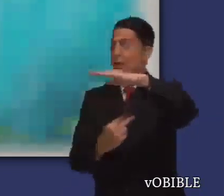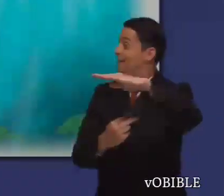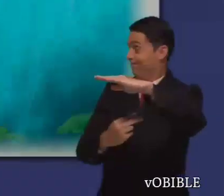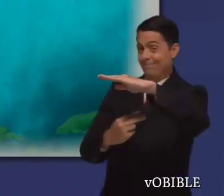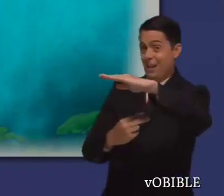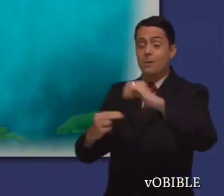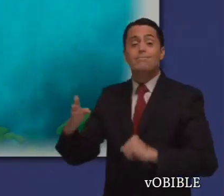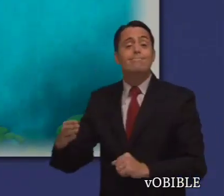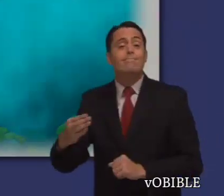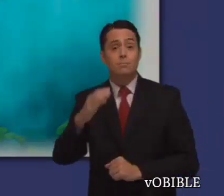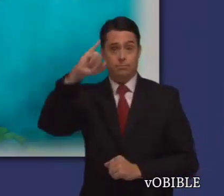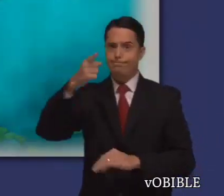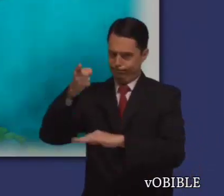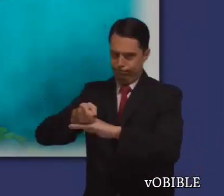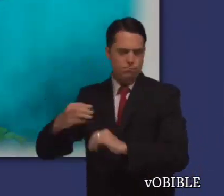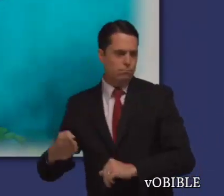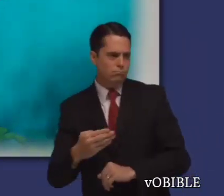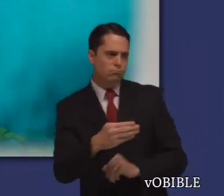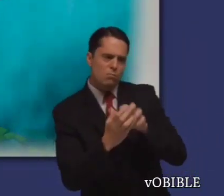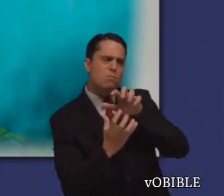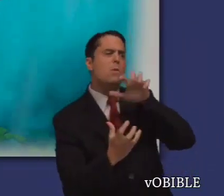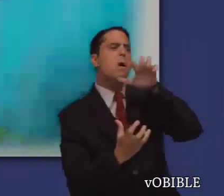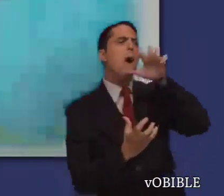Jehová hace que un gran pez se trague a Jonás.